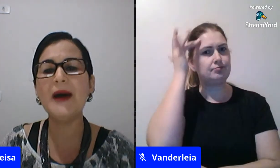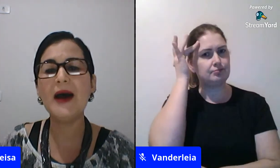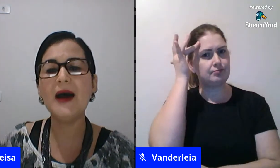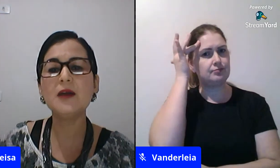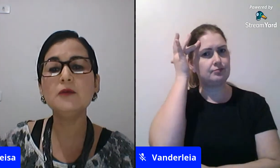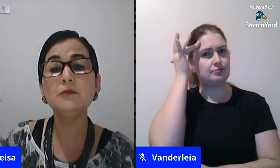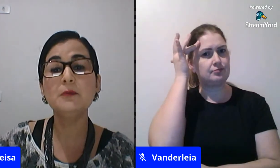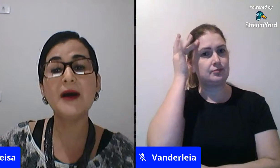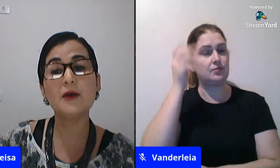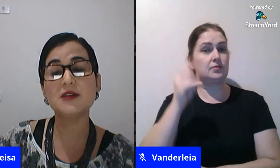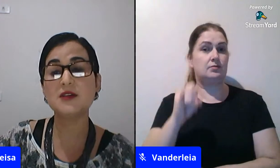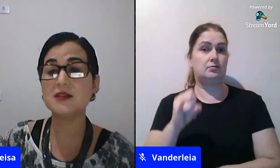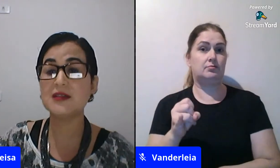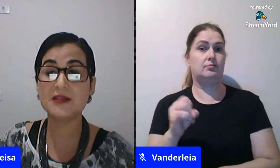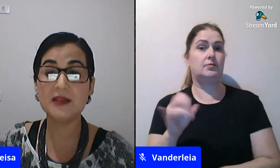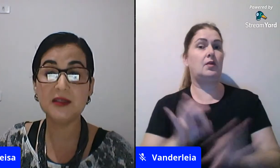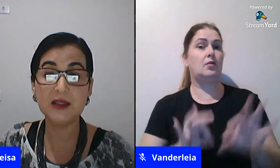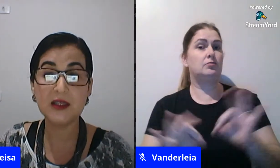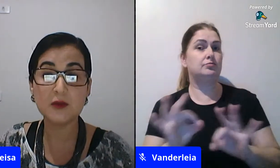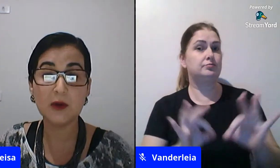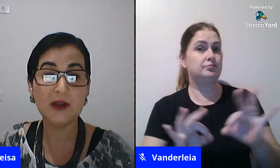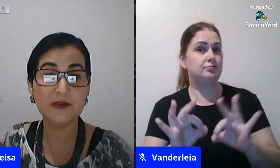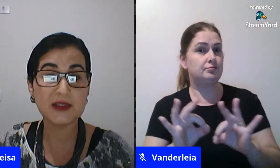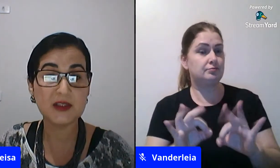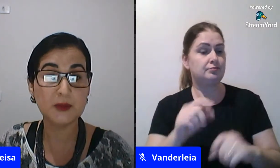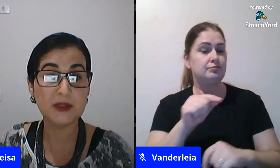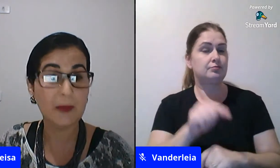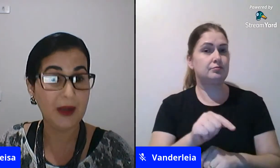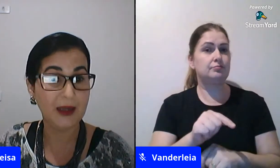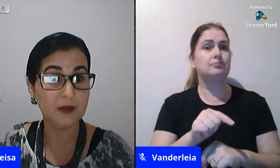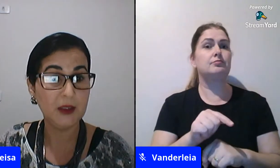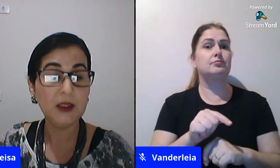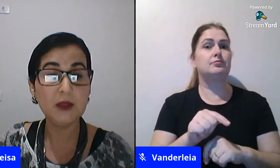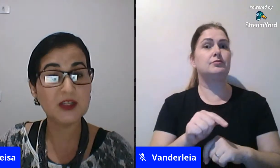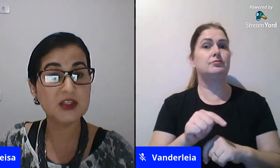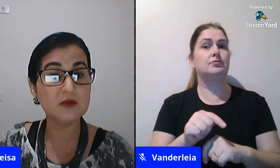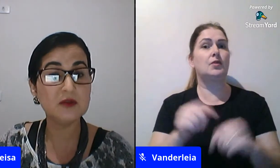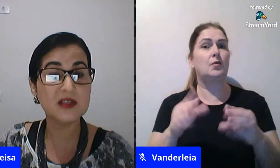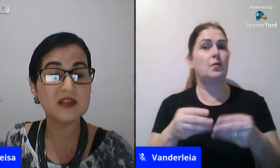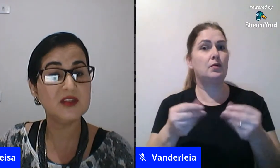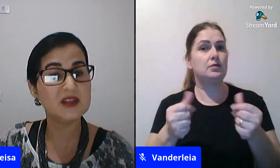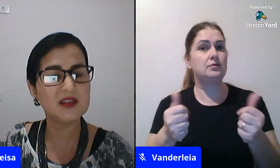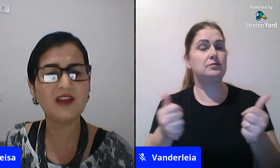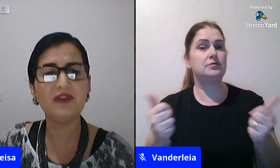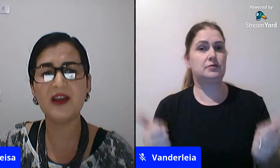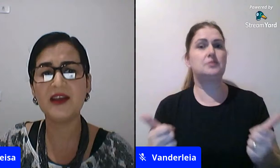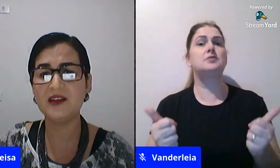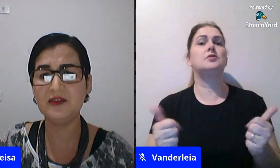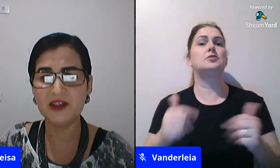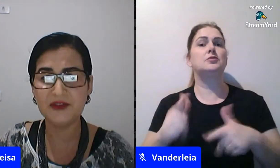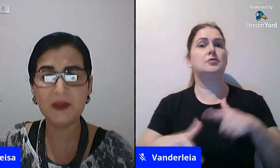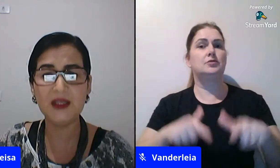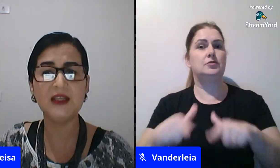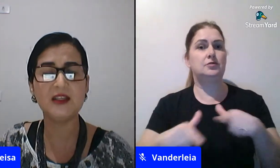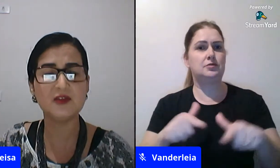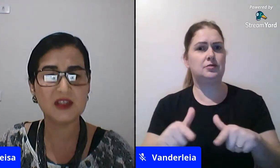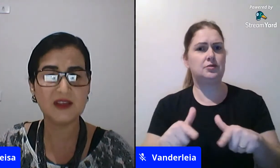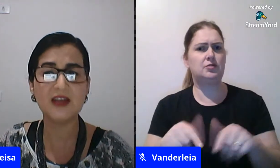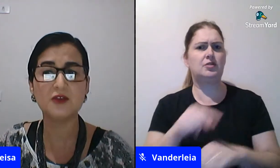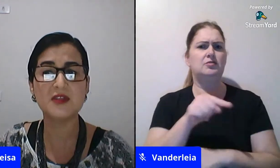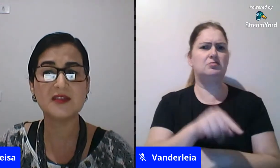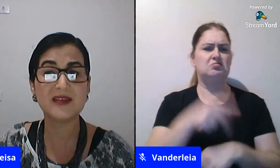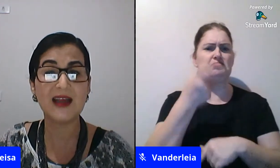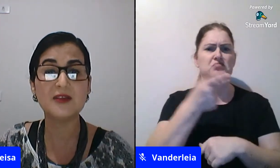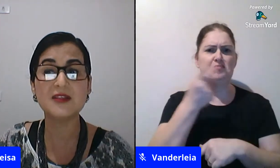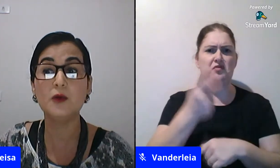seu preparo para o exercício da cidadania e sua qualificação para o trabalho. E no artigo 227 fala que é dever da família, da